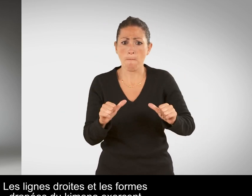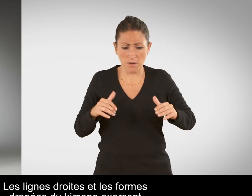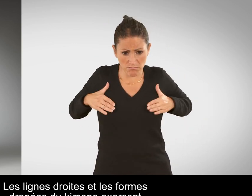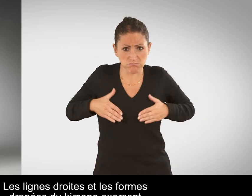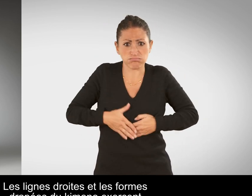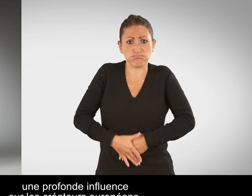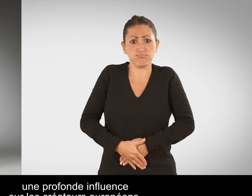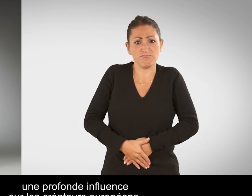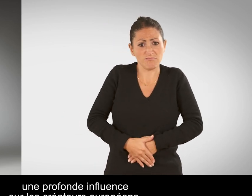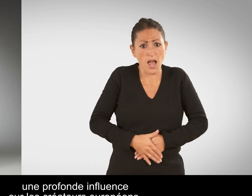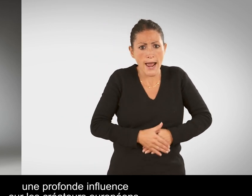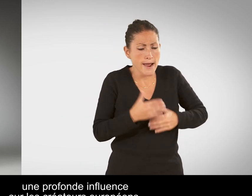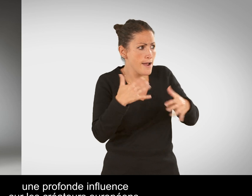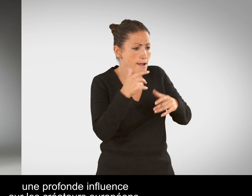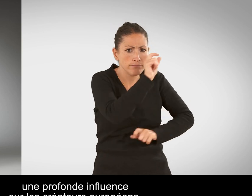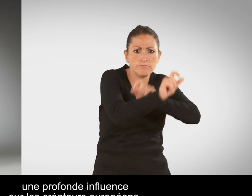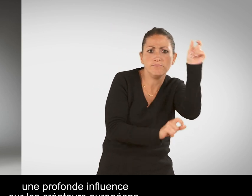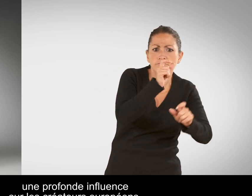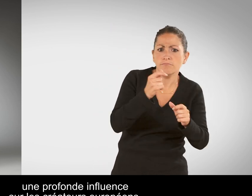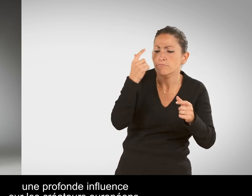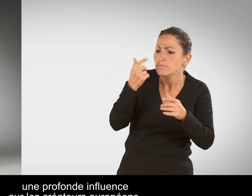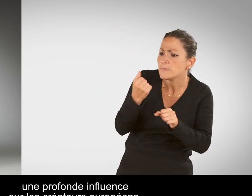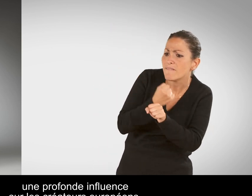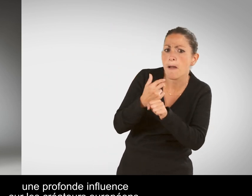exercent une profonde influence sur les créateurs européens